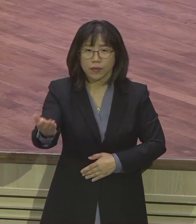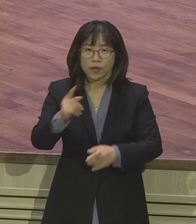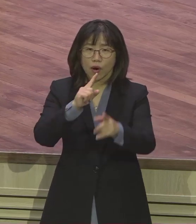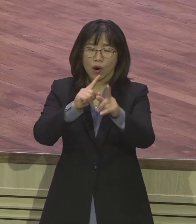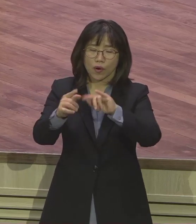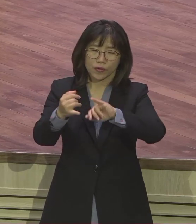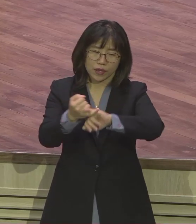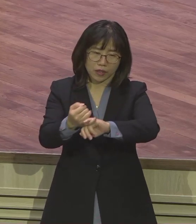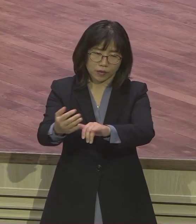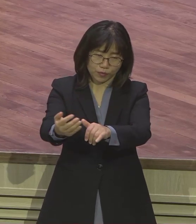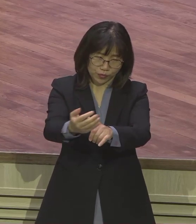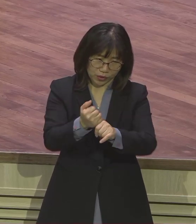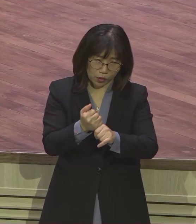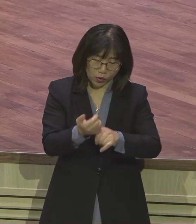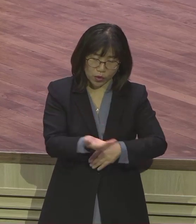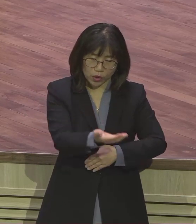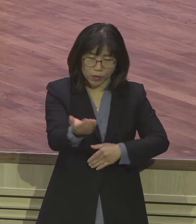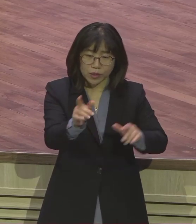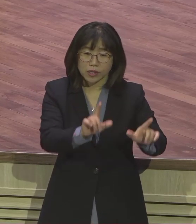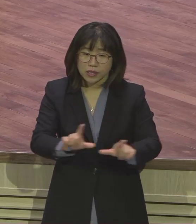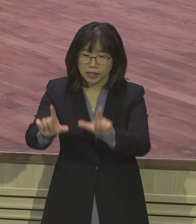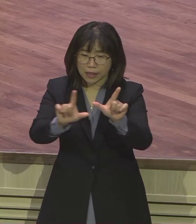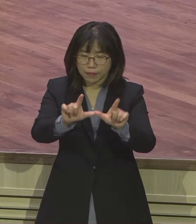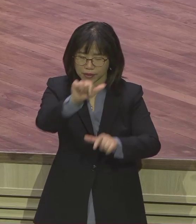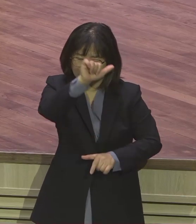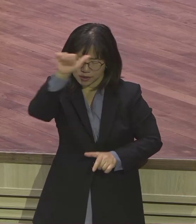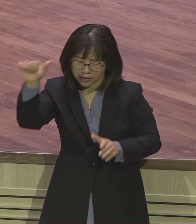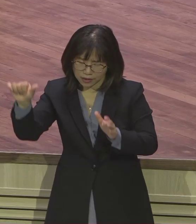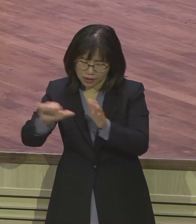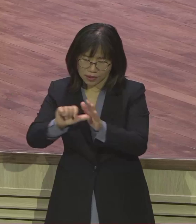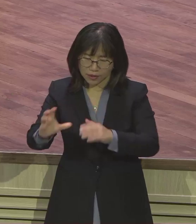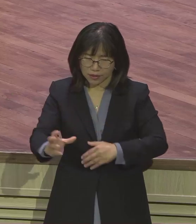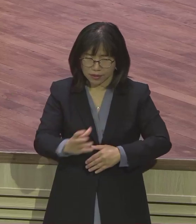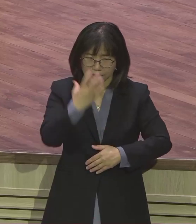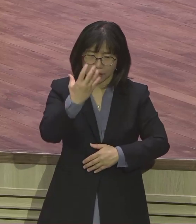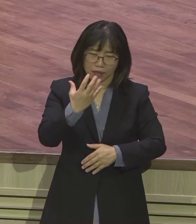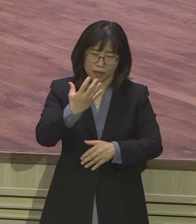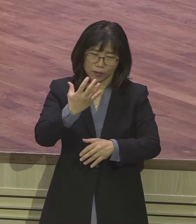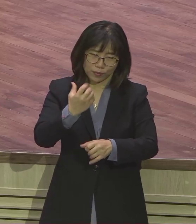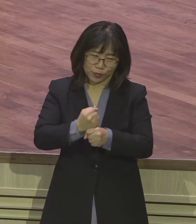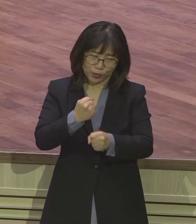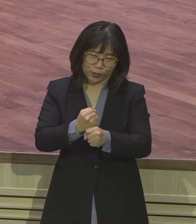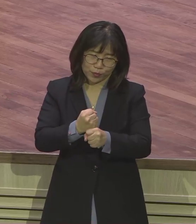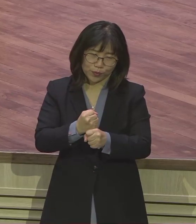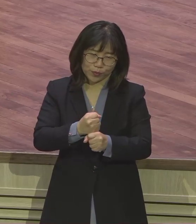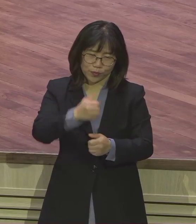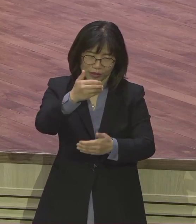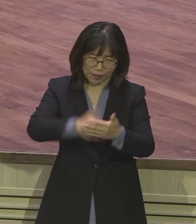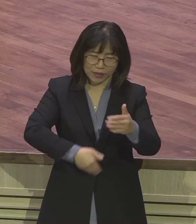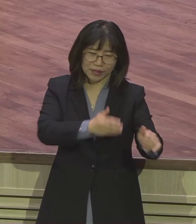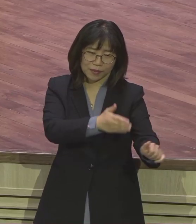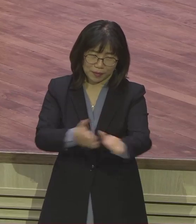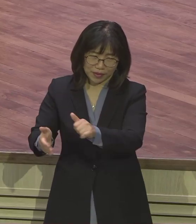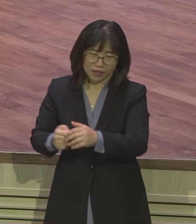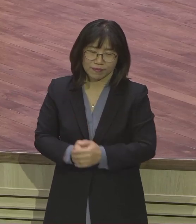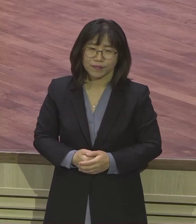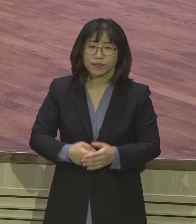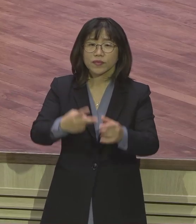인생 작품 남기는 삶이 되기를 제모로 축복합니다. 두 번째로 언약을 전달하는 삶이에요. 본문 3절 위에